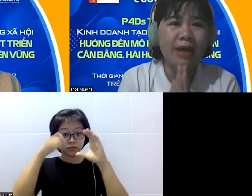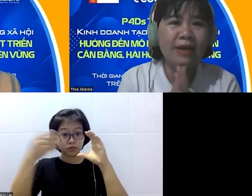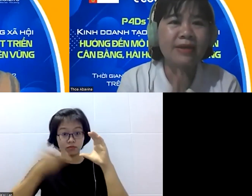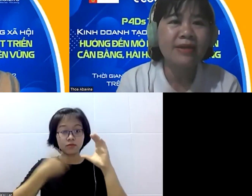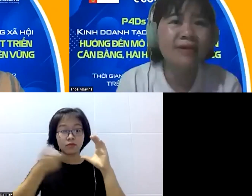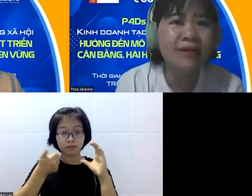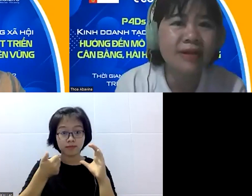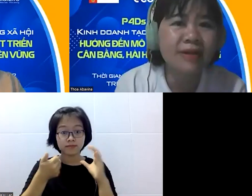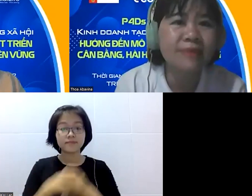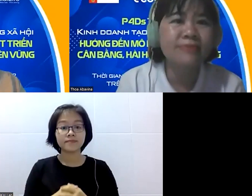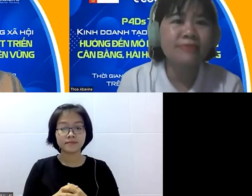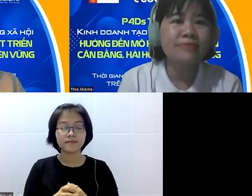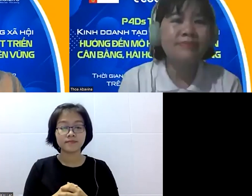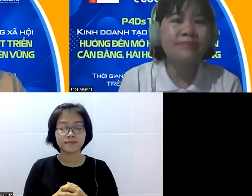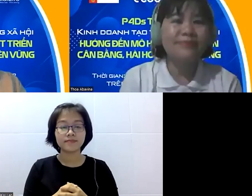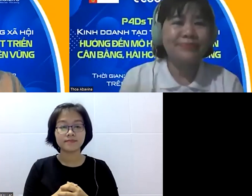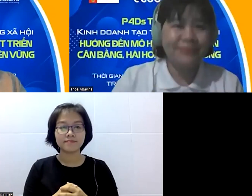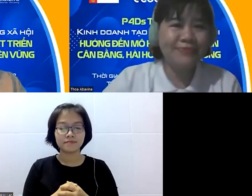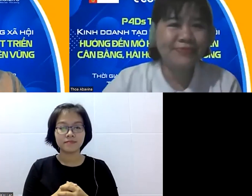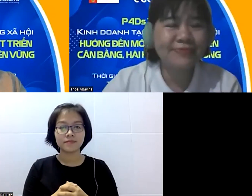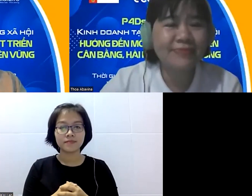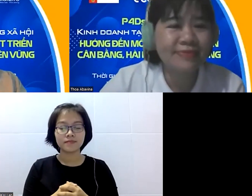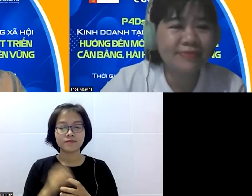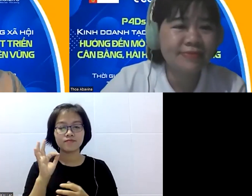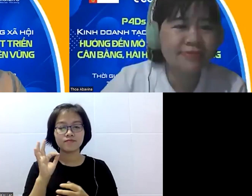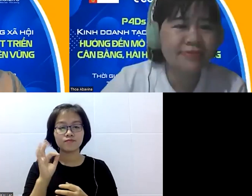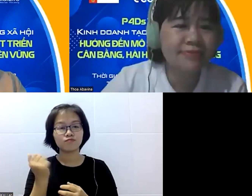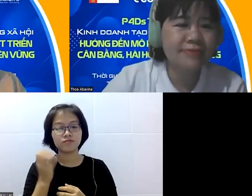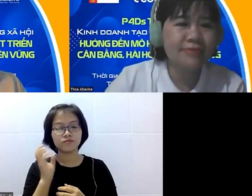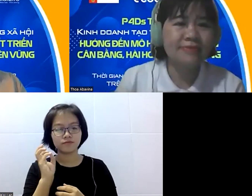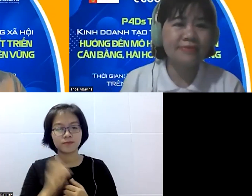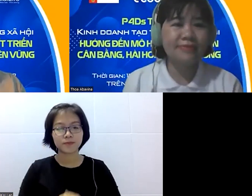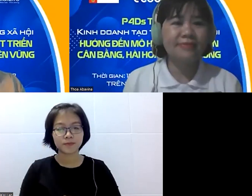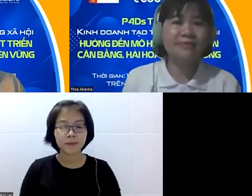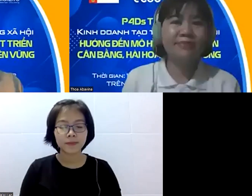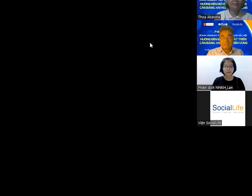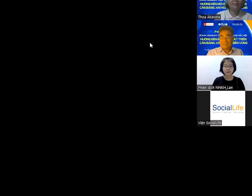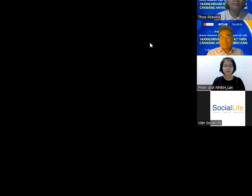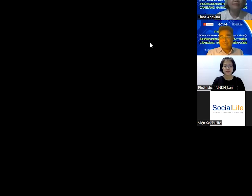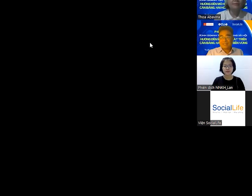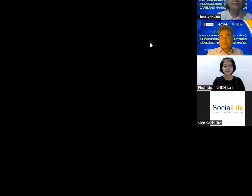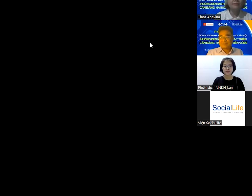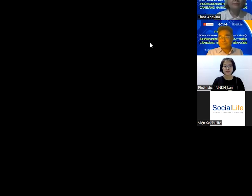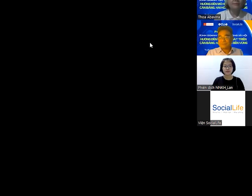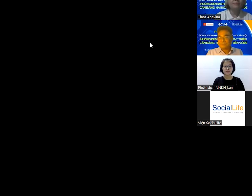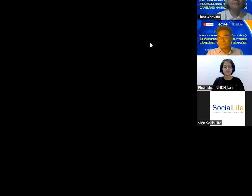Hãy subscribe kênh Ghiền Gõ Để không bỏ lỡ